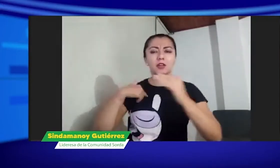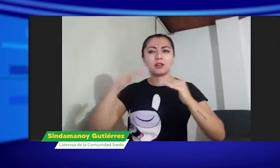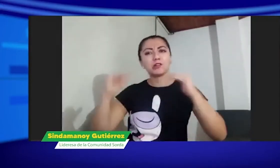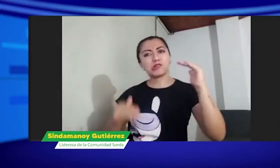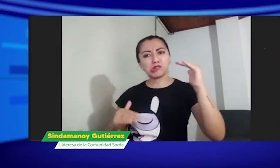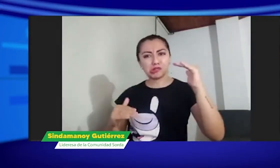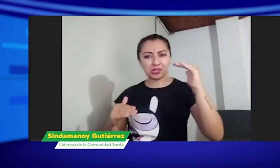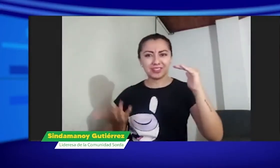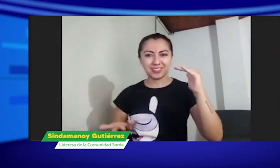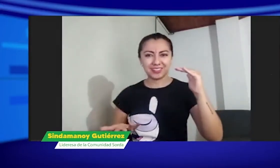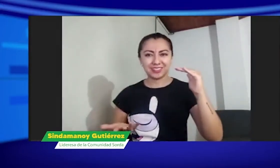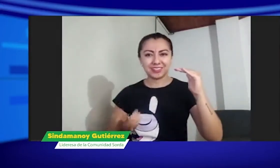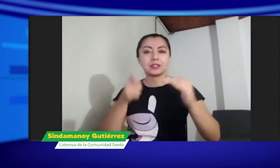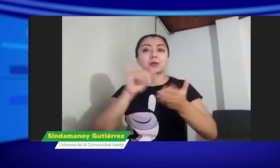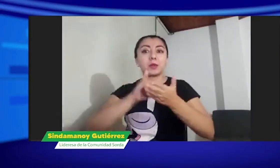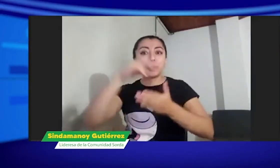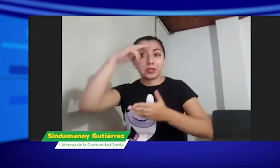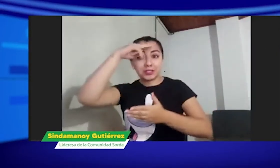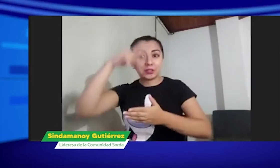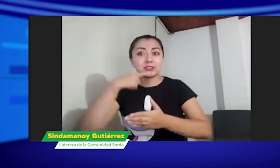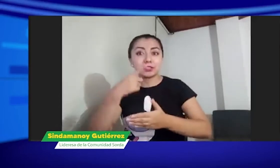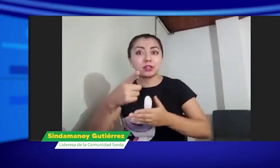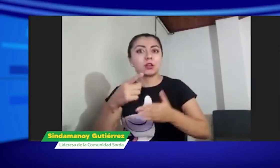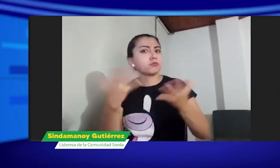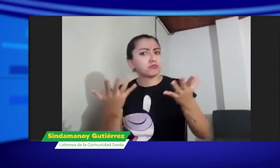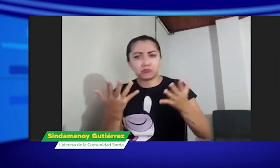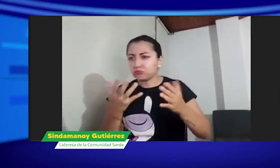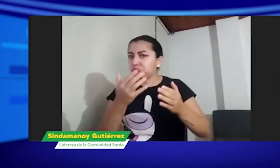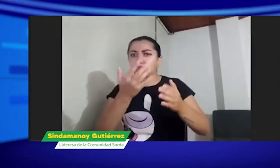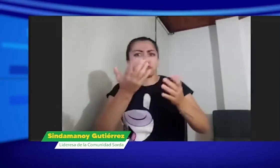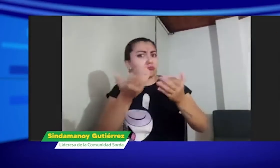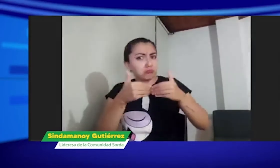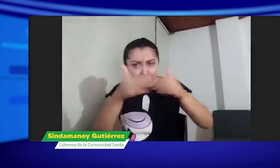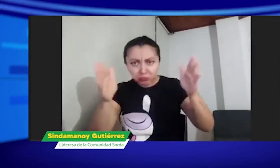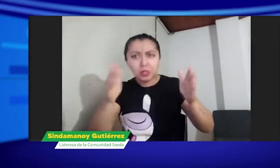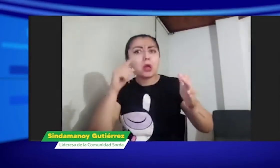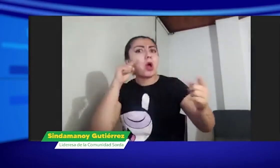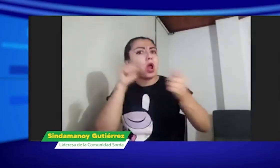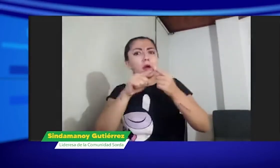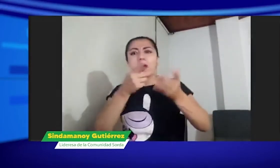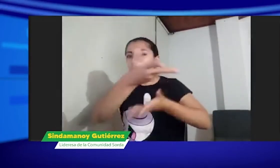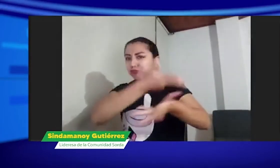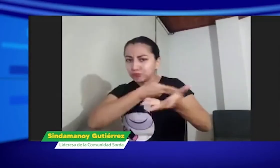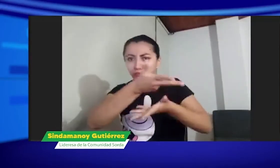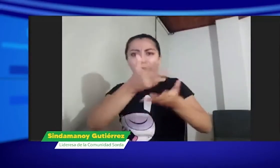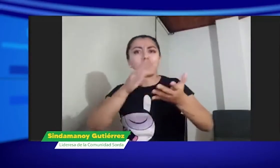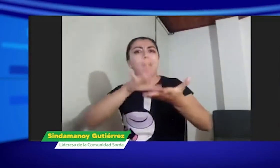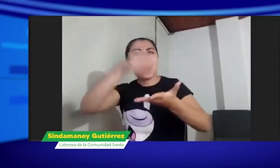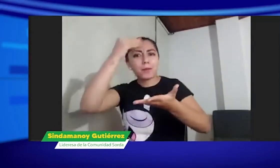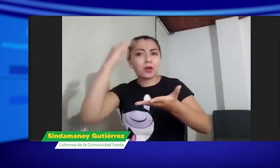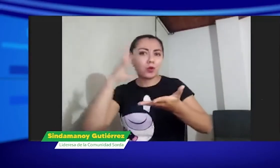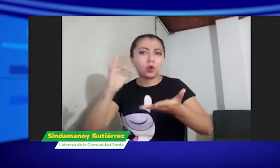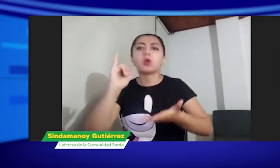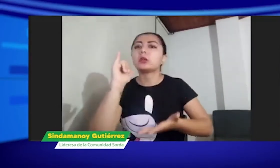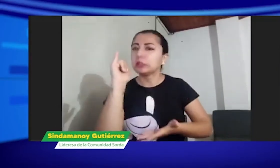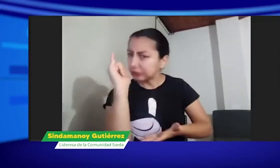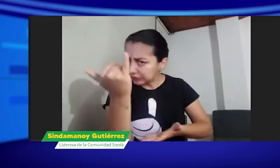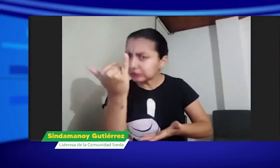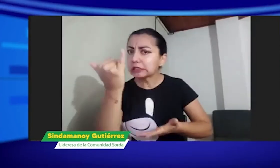espacios, es porque nos están poniendo desventaja. Por ejemplo, Milades dice, es muy bueno que estén abiertos para que